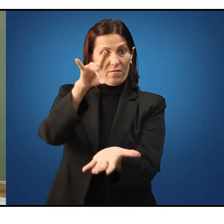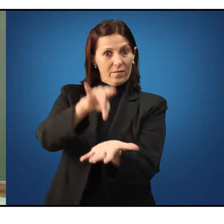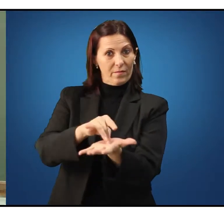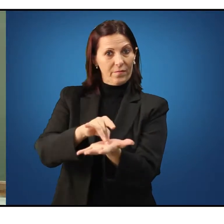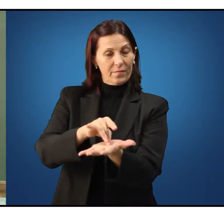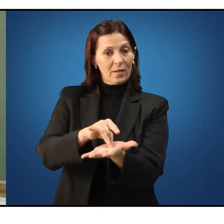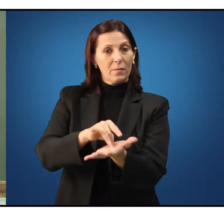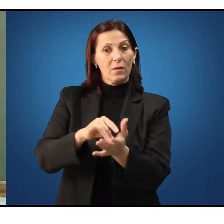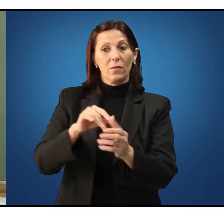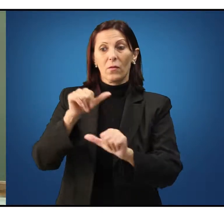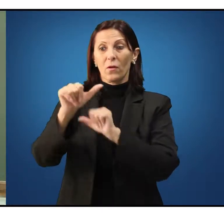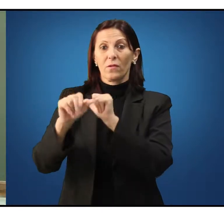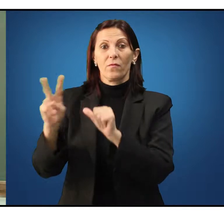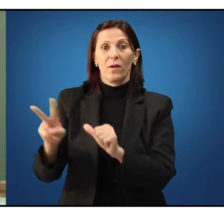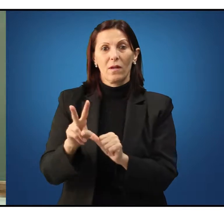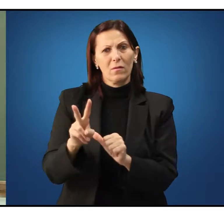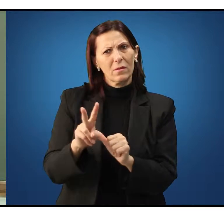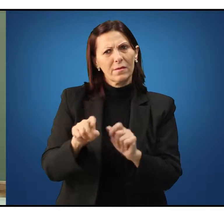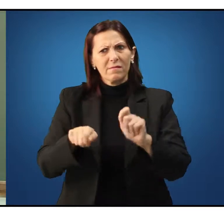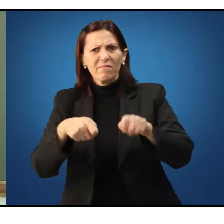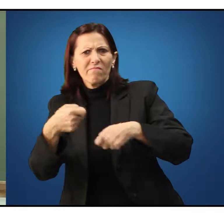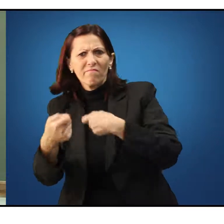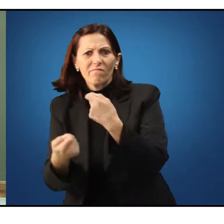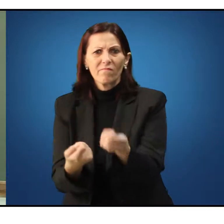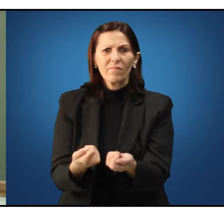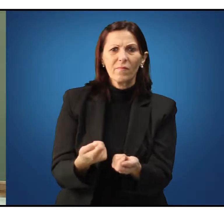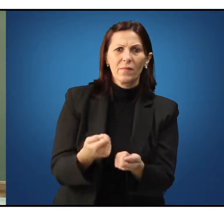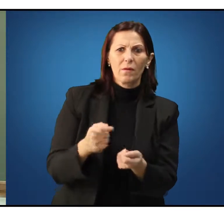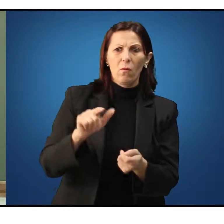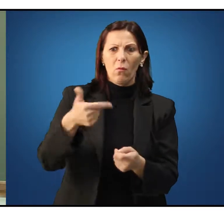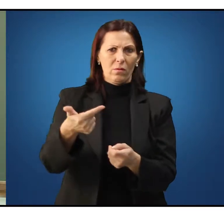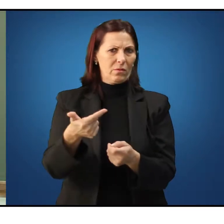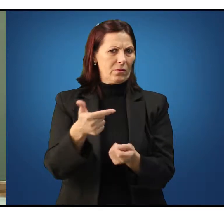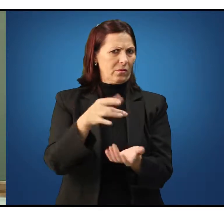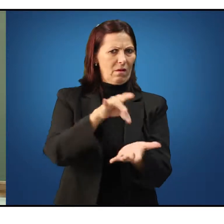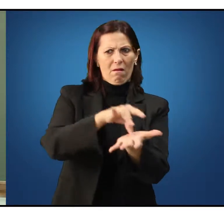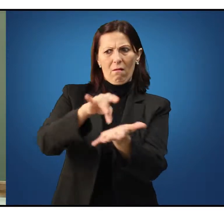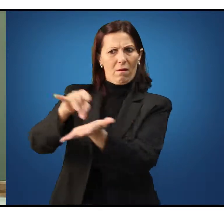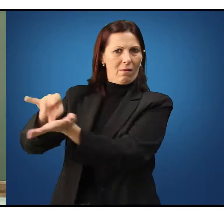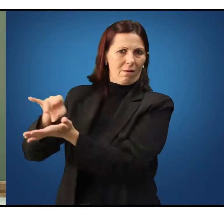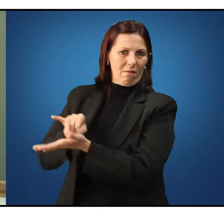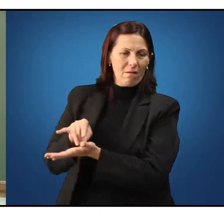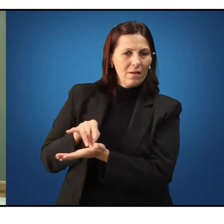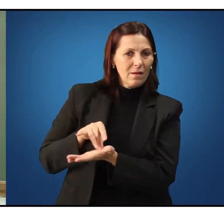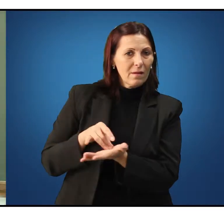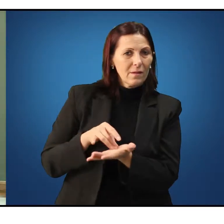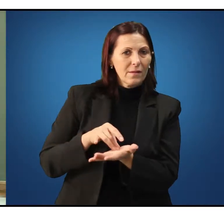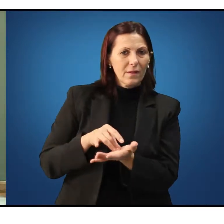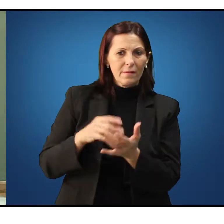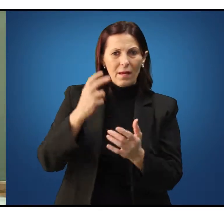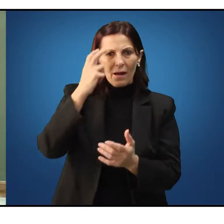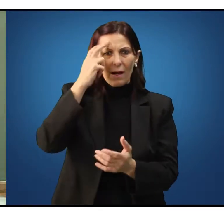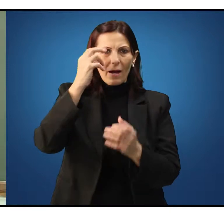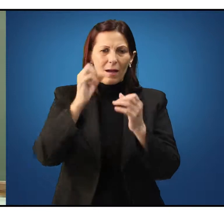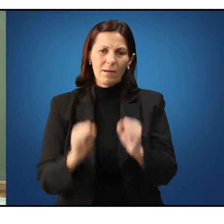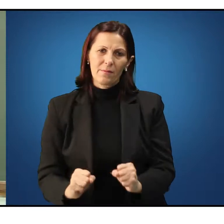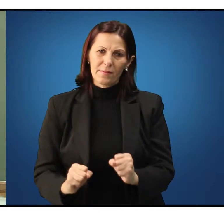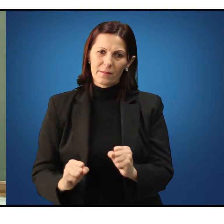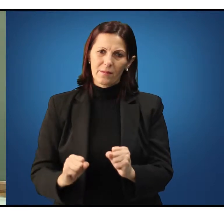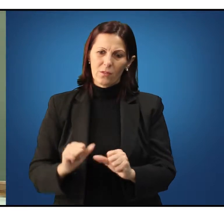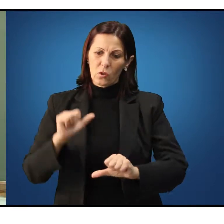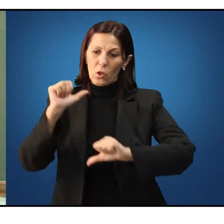de valor simbólico, não mais uma coisa de valor real por outra de valor real. Então, esta capacidade de